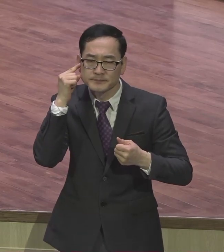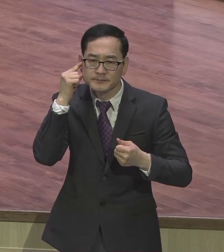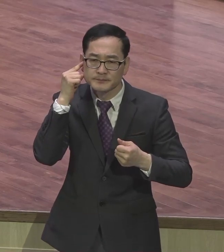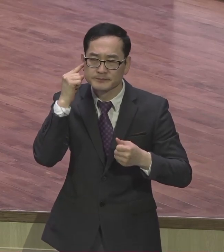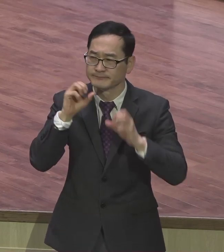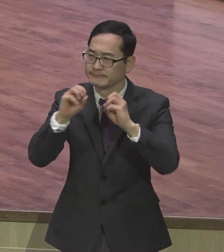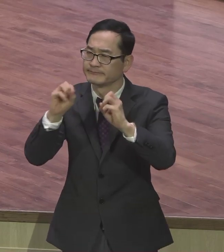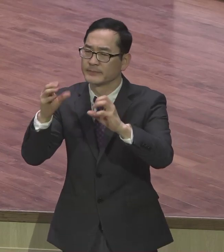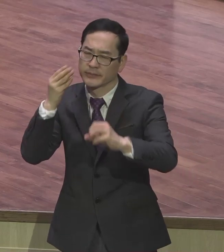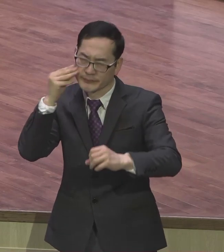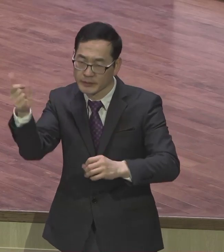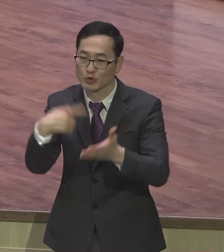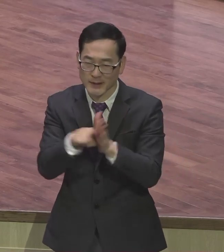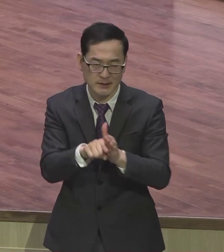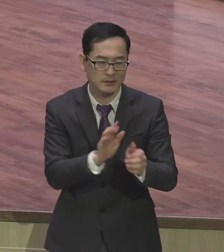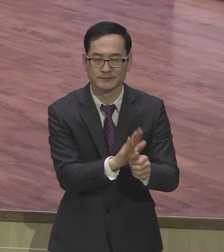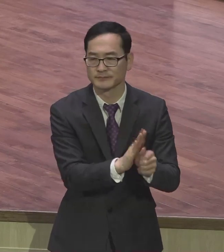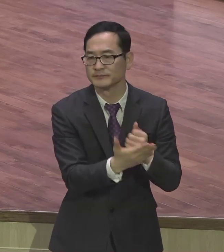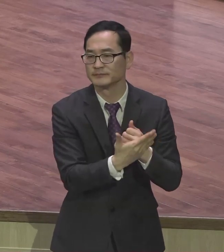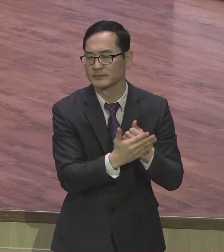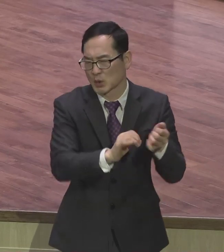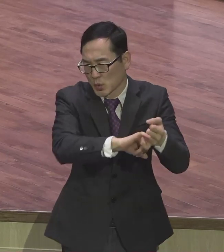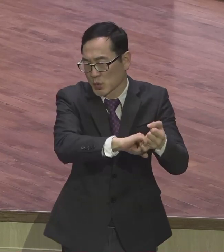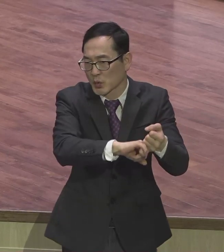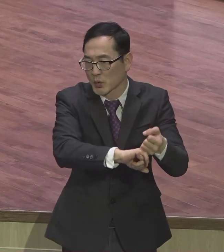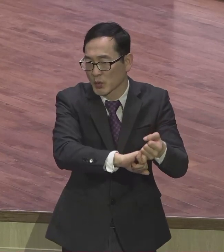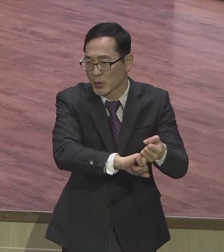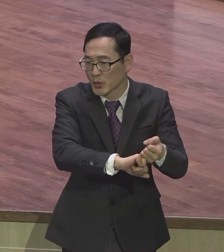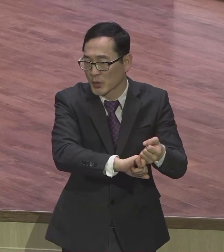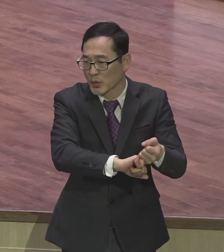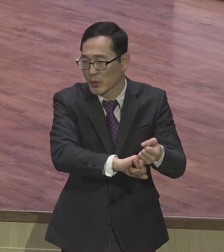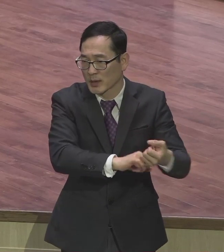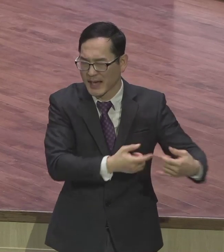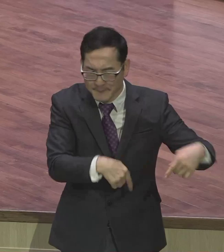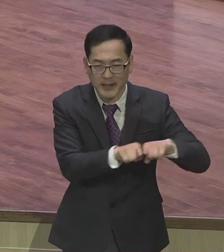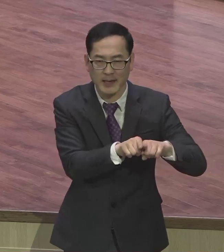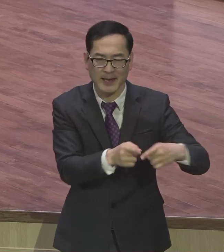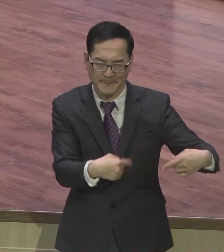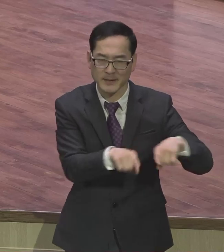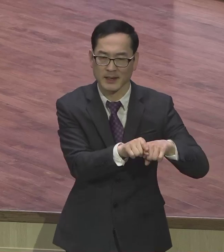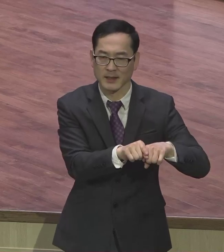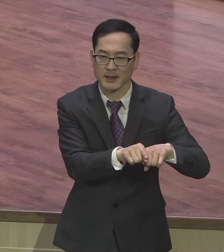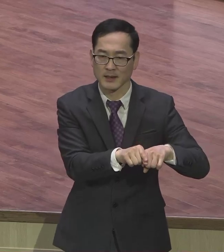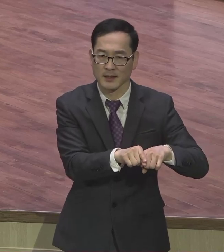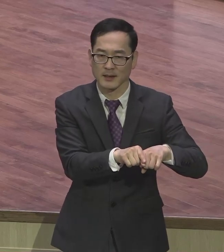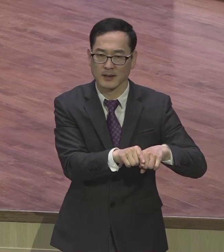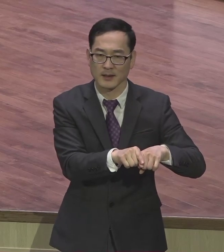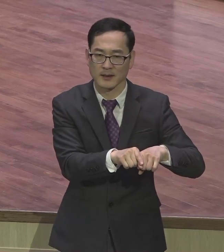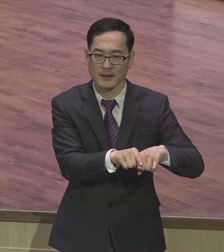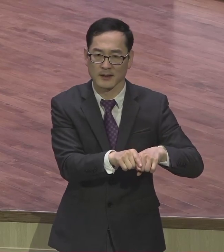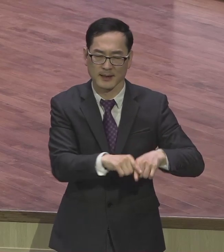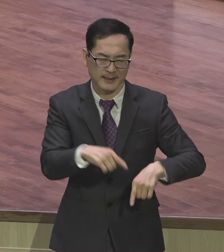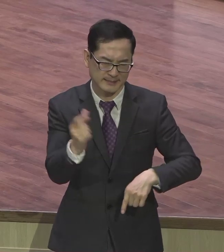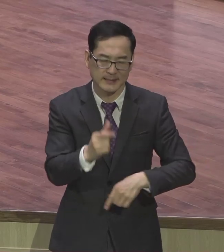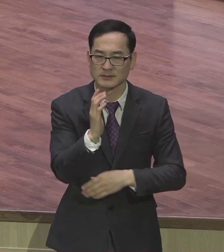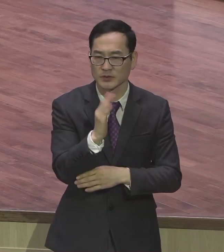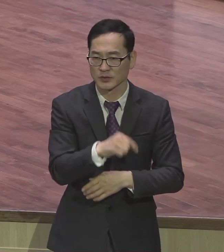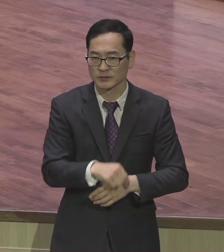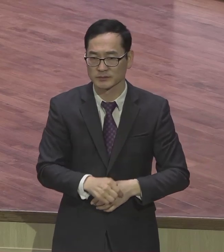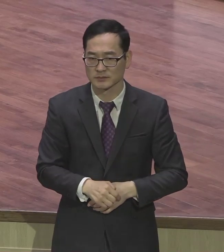언제나 협력 함께 협력하는 같이 더불어 함께 더불어 함께 그래 어느 한 사람의 독불 장군처럼